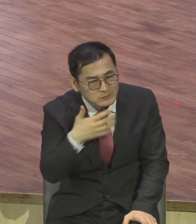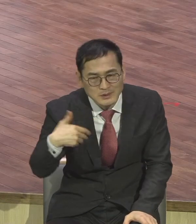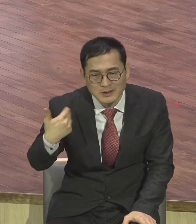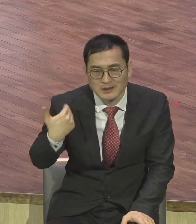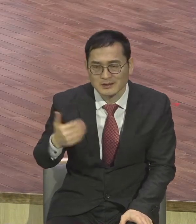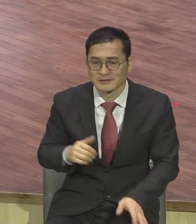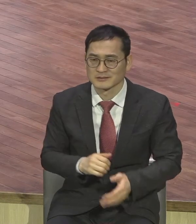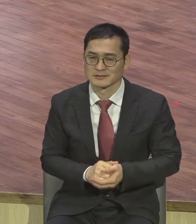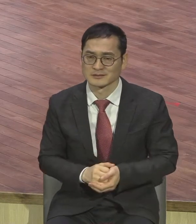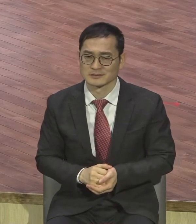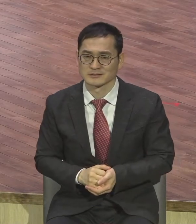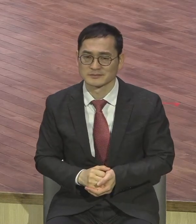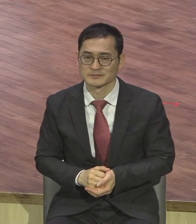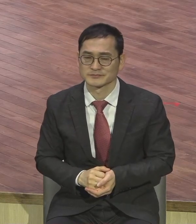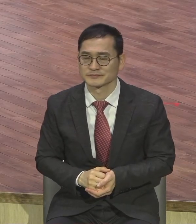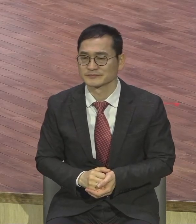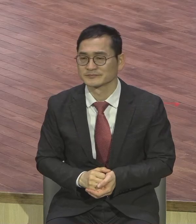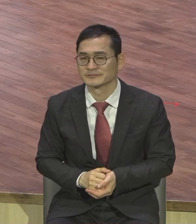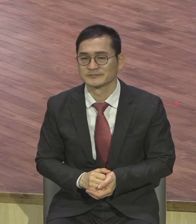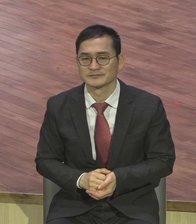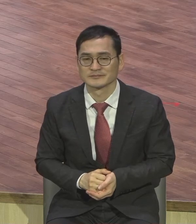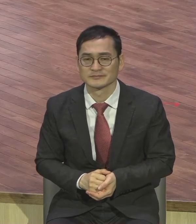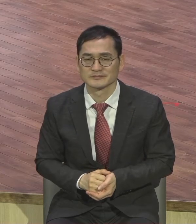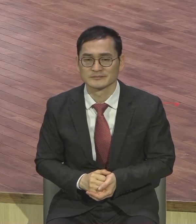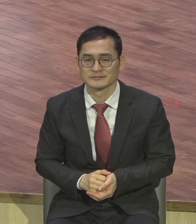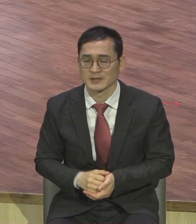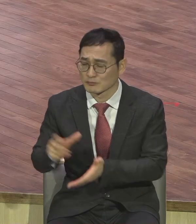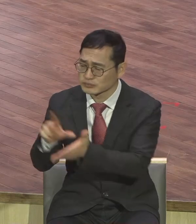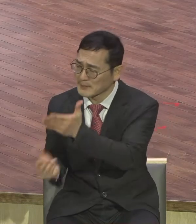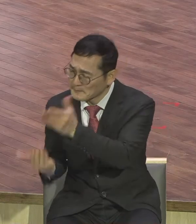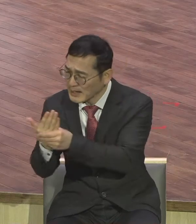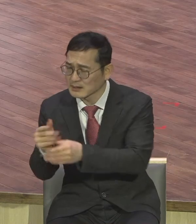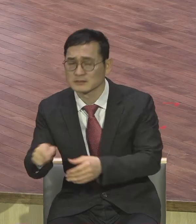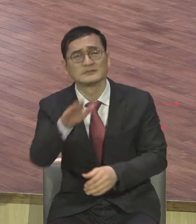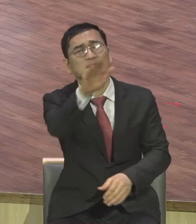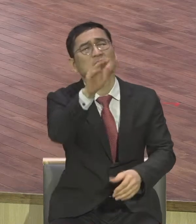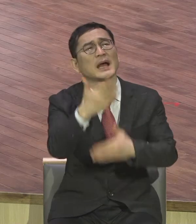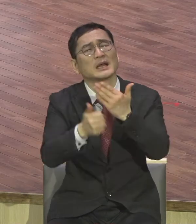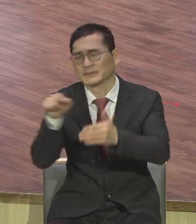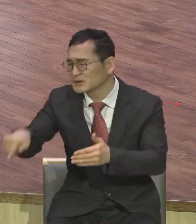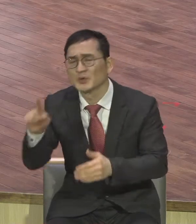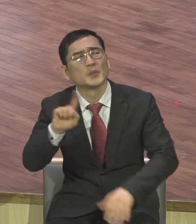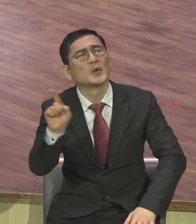주님 이게 무슨 뜻입니까 이렇게 물어야 되는데 인간 찾아다니면서 해결하려 합니다